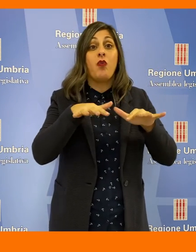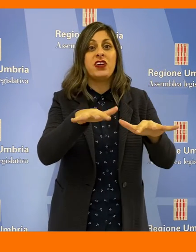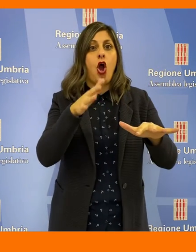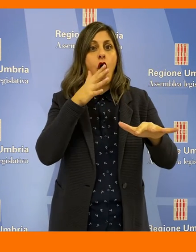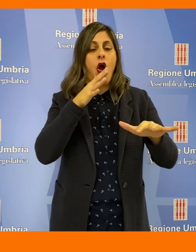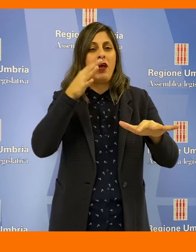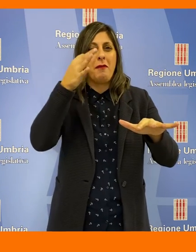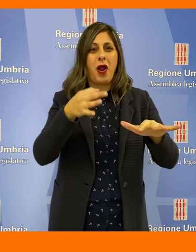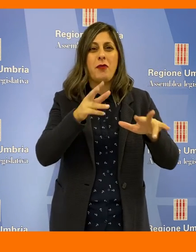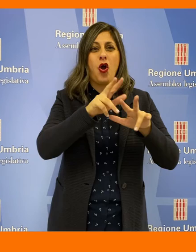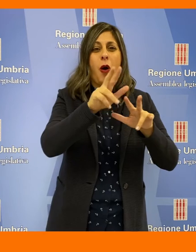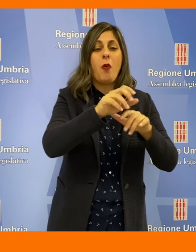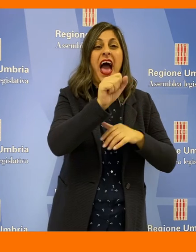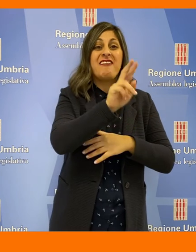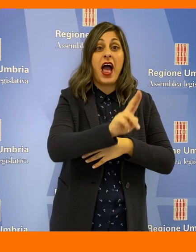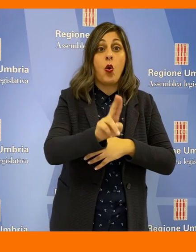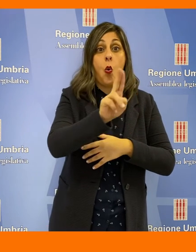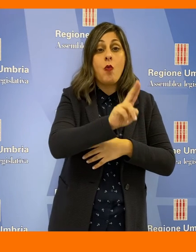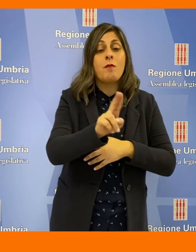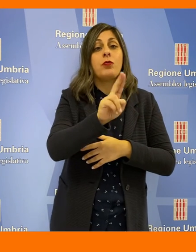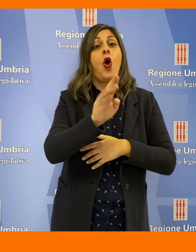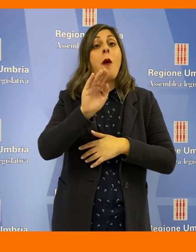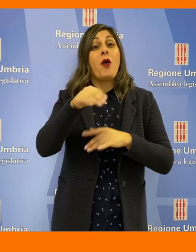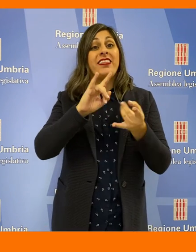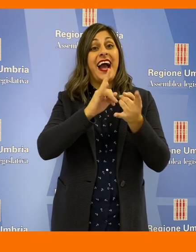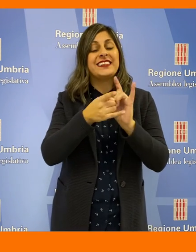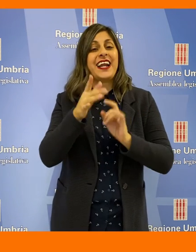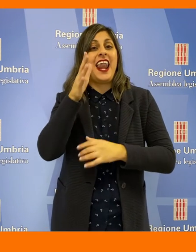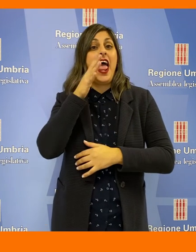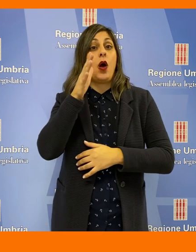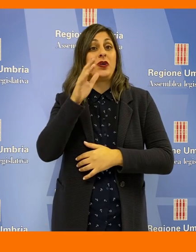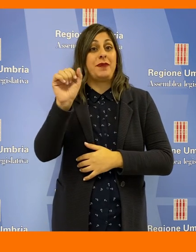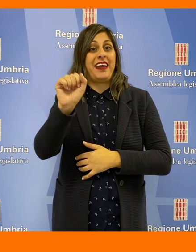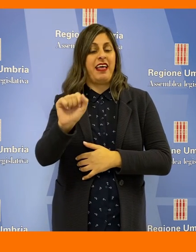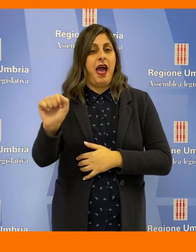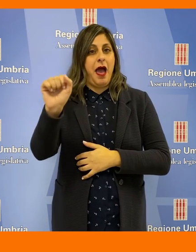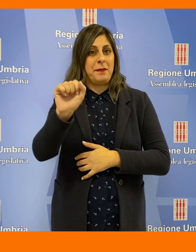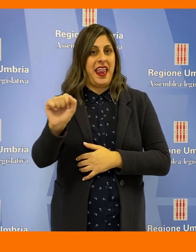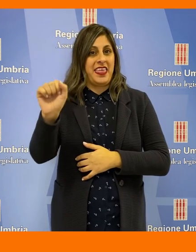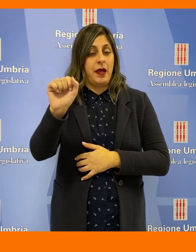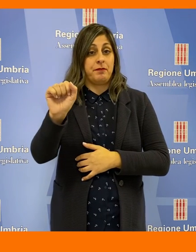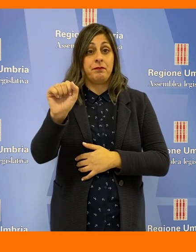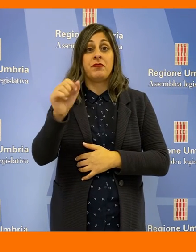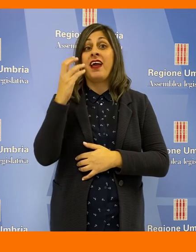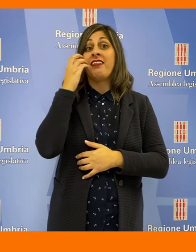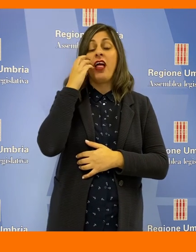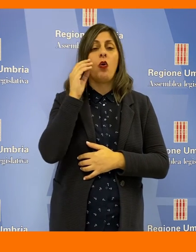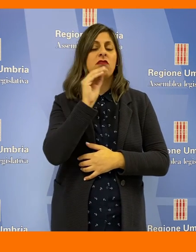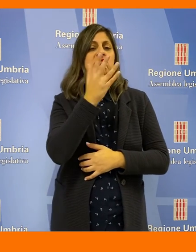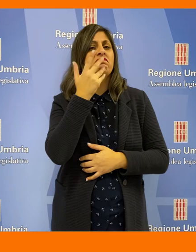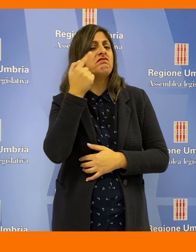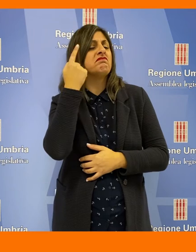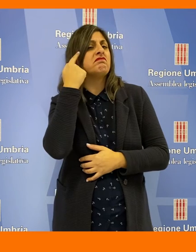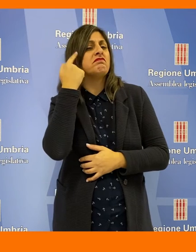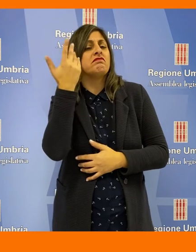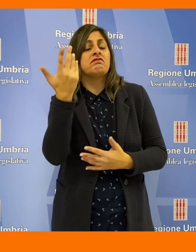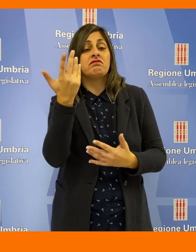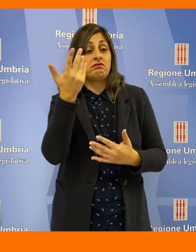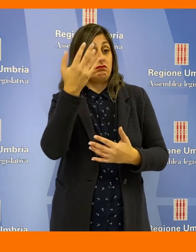'alluvione avvenuta circa sei mesi fa dei comuni di Avigliano, Umbro, Monte Castrilli, Acquasparta ed Amelia. De Luca chiede a quanto